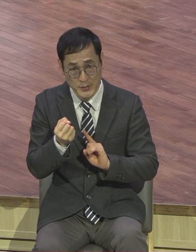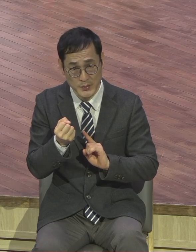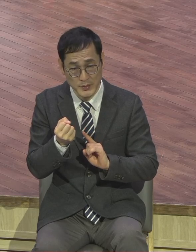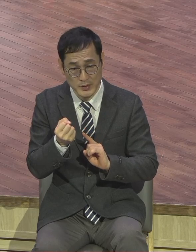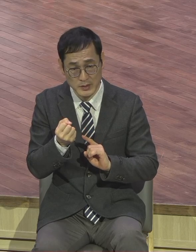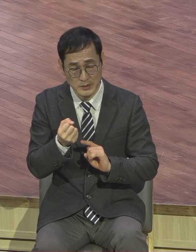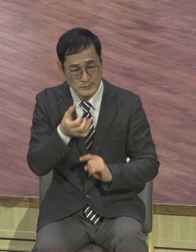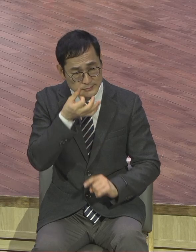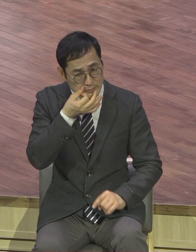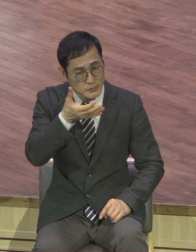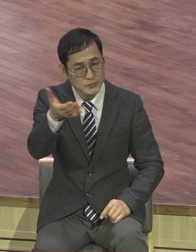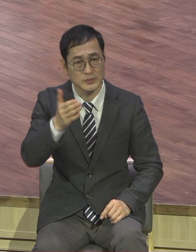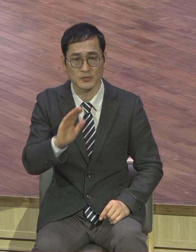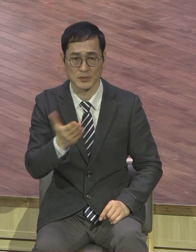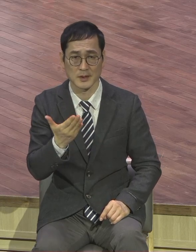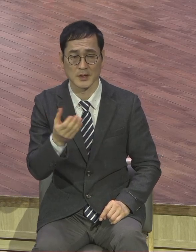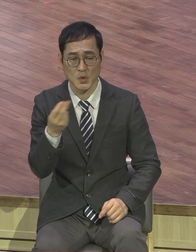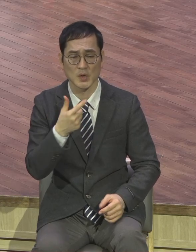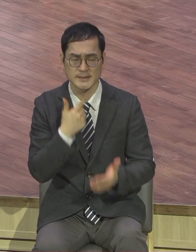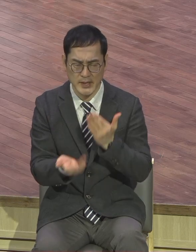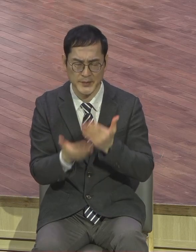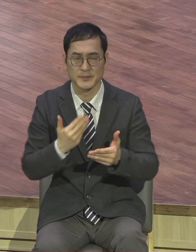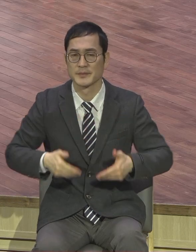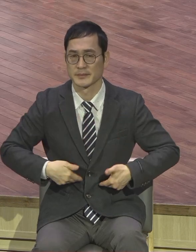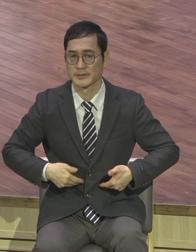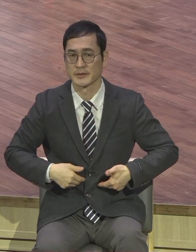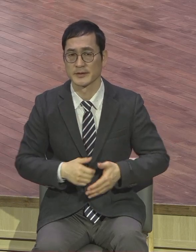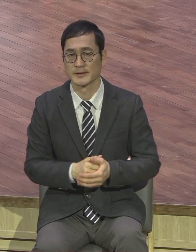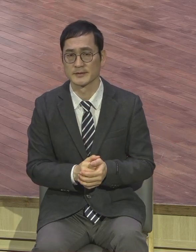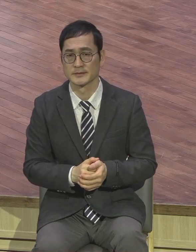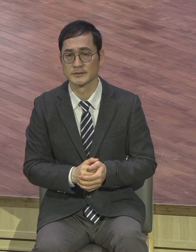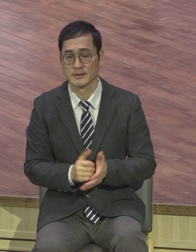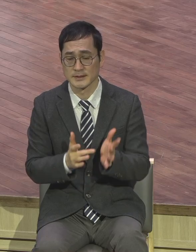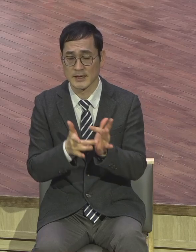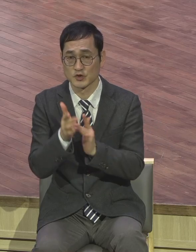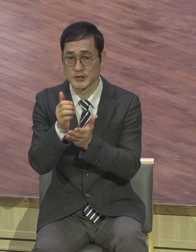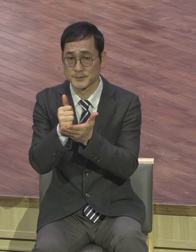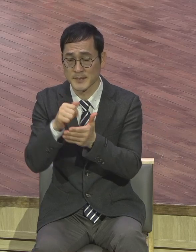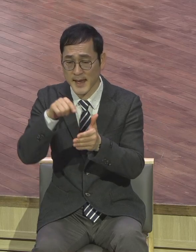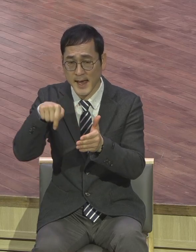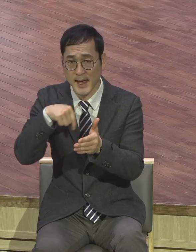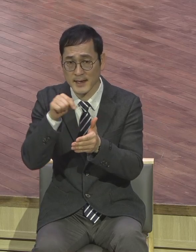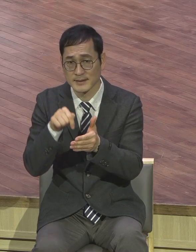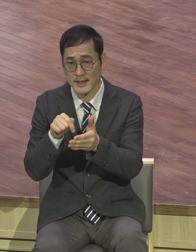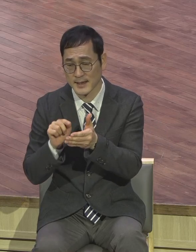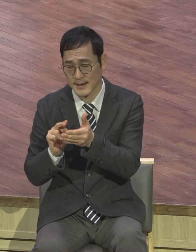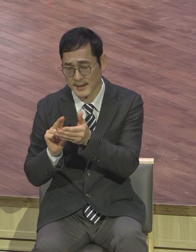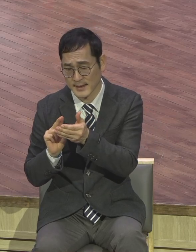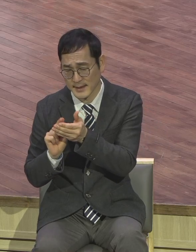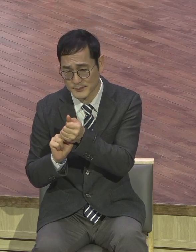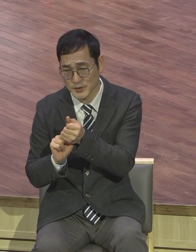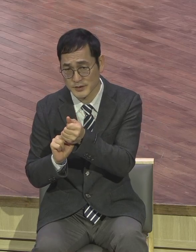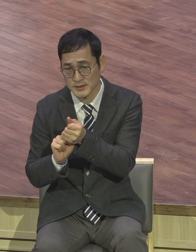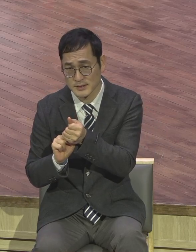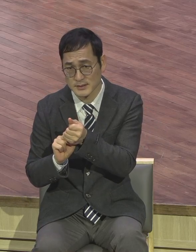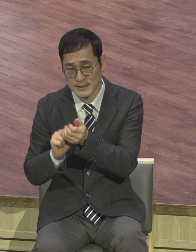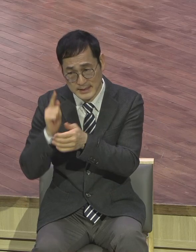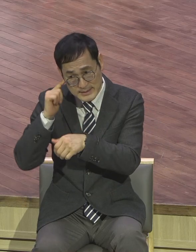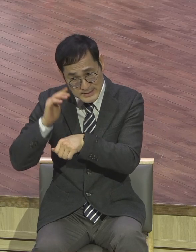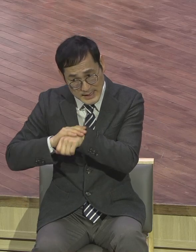이 말이에요. 예수 그리스도 안에 감추어진 지혜와 지식의 보아를 여러분 자신이 체험해